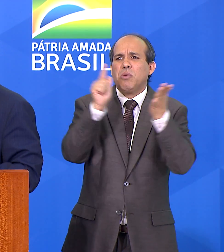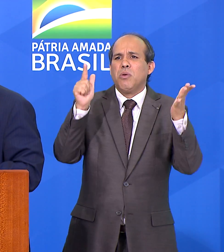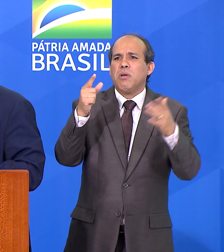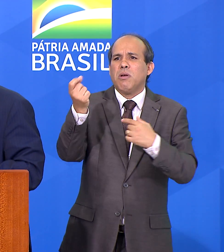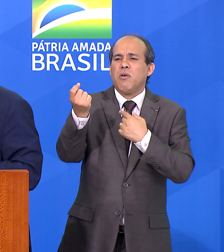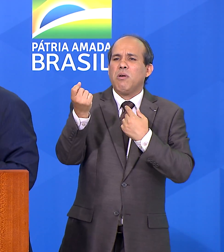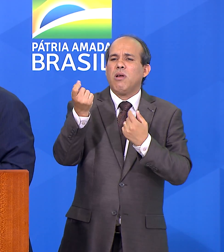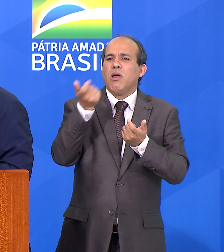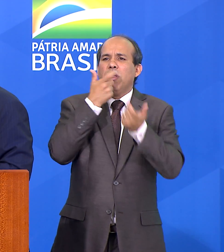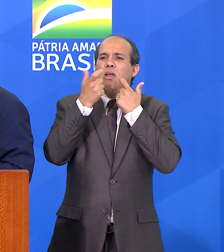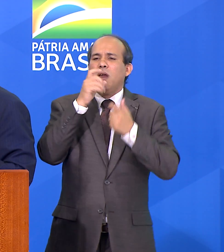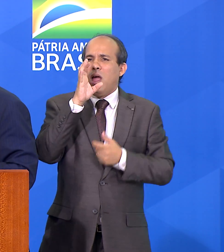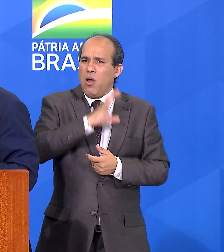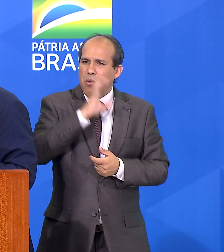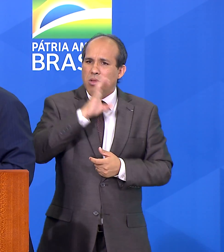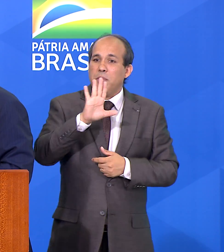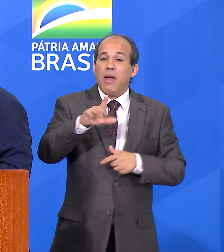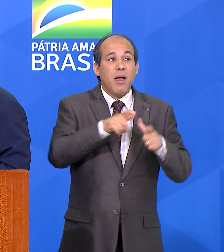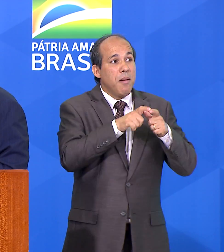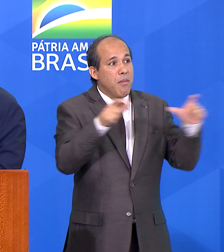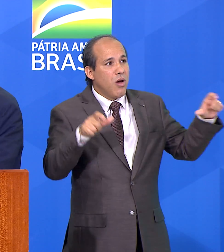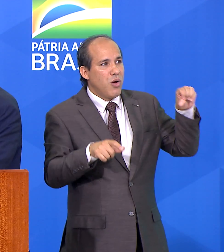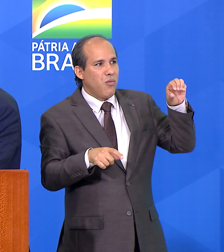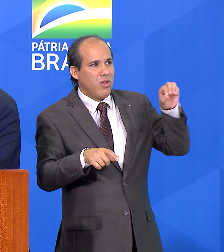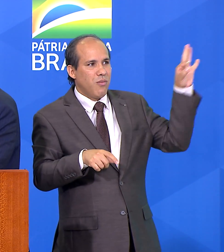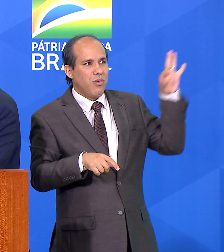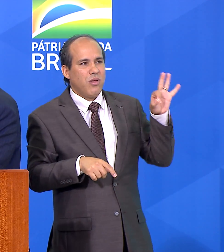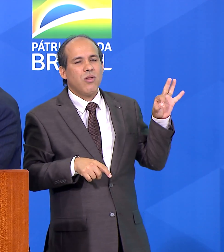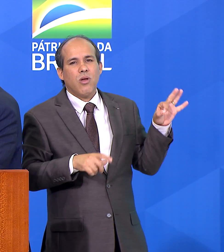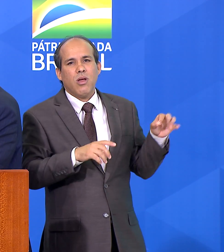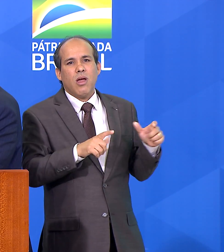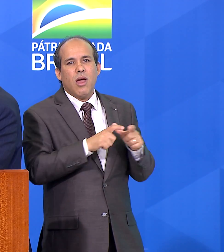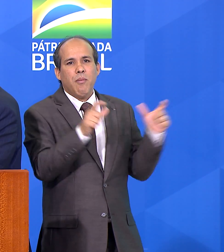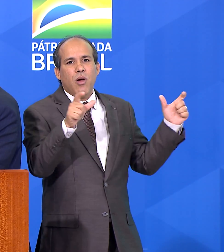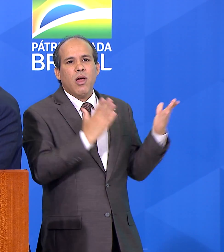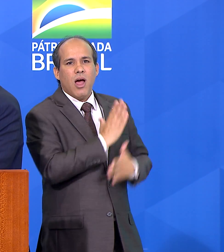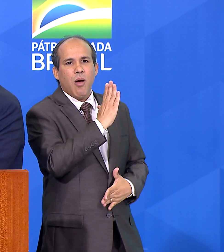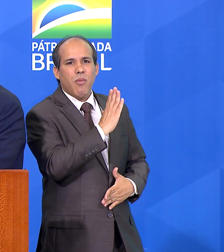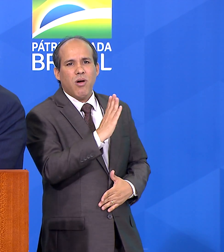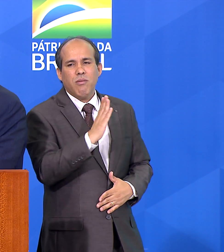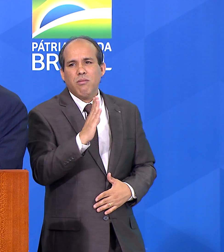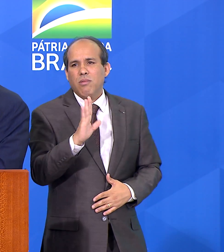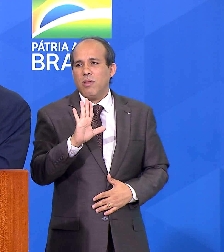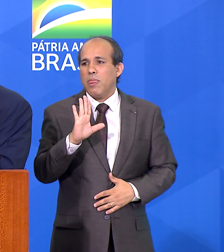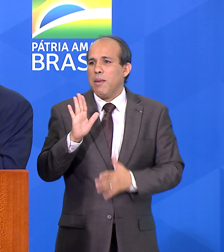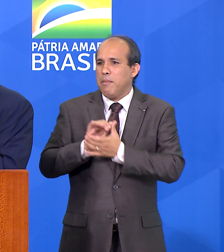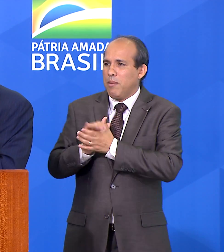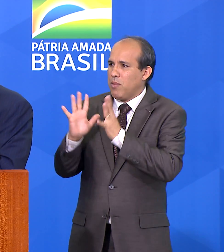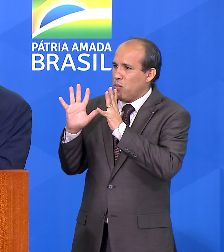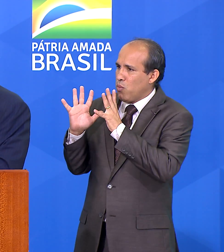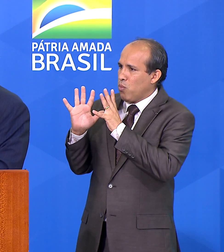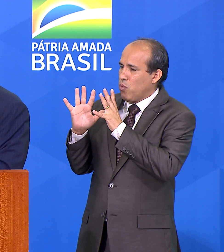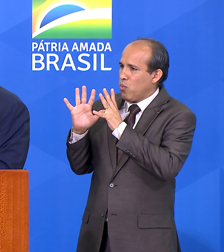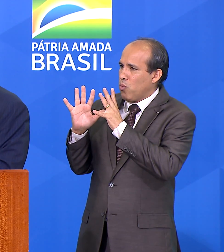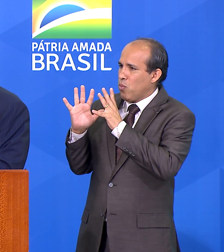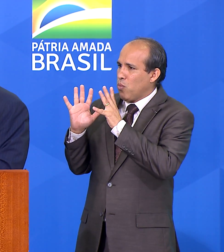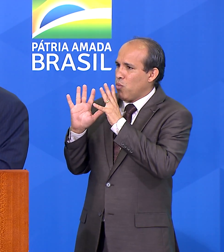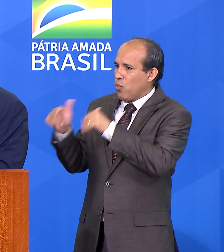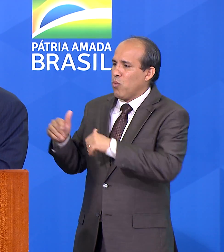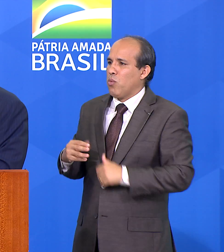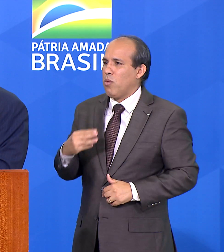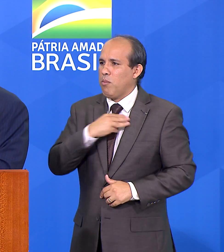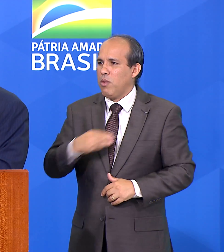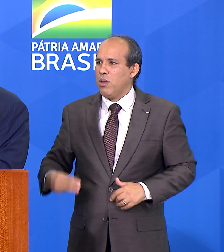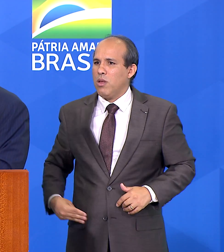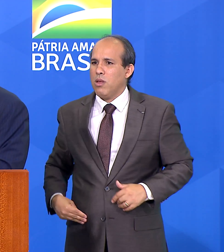90% de cooperação. Então, eu quero parabenizar a todos os ministros e lembrar sempre que economia é meio,